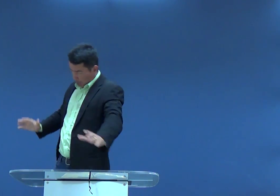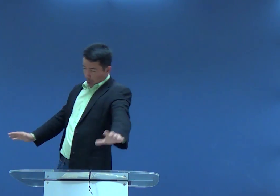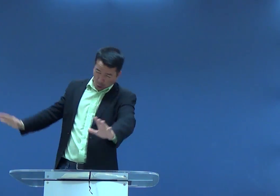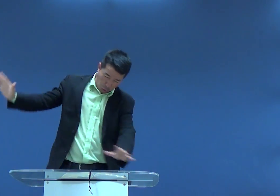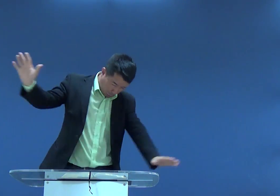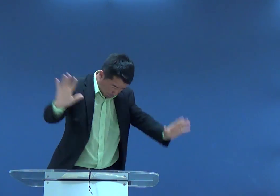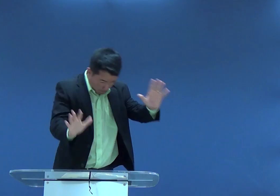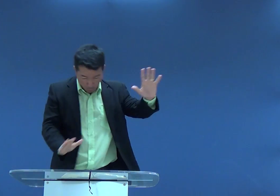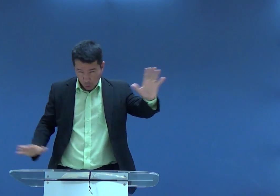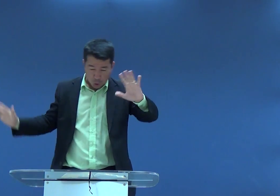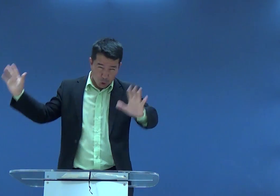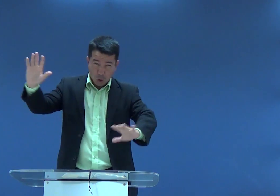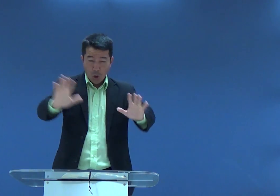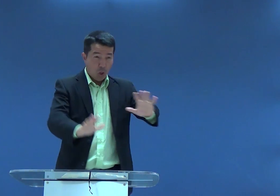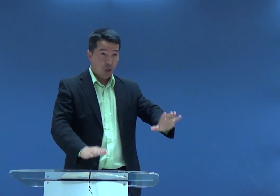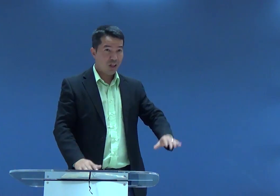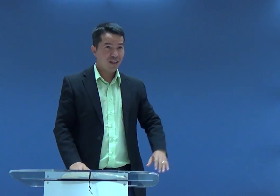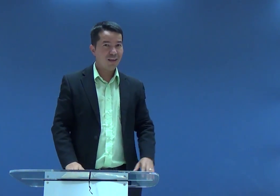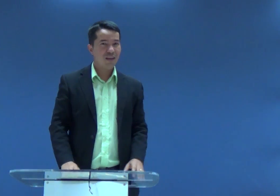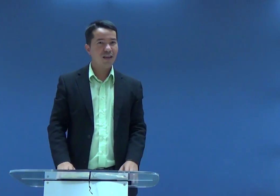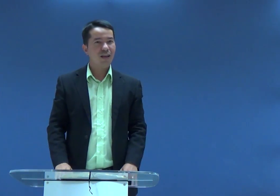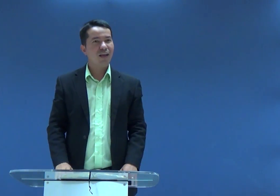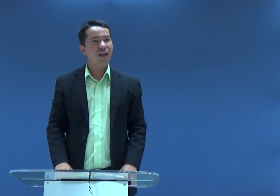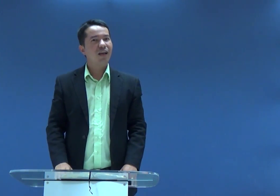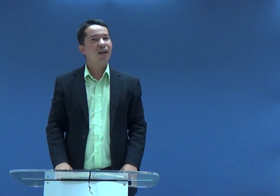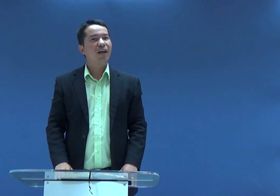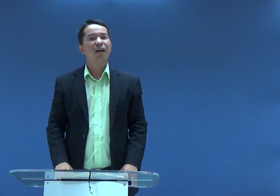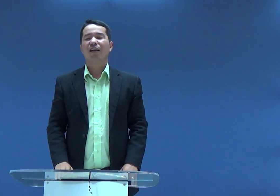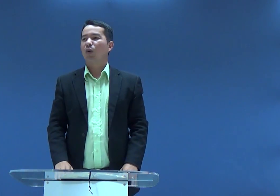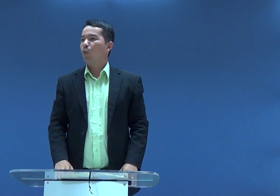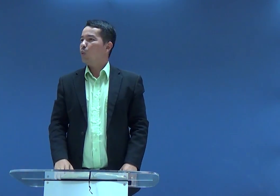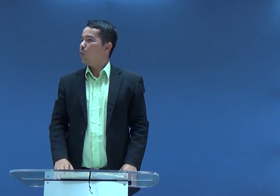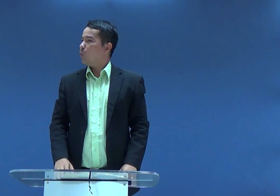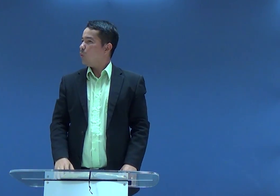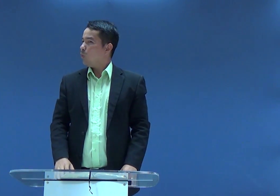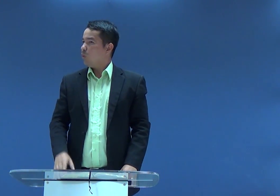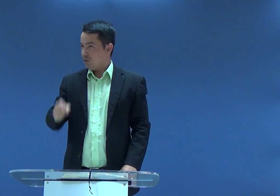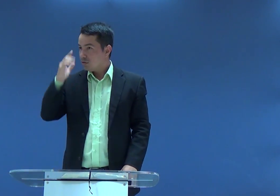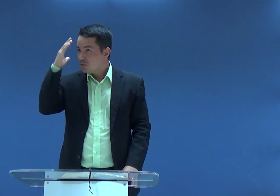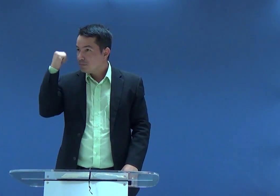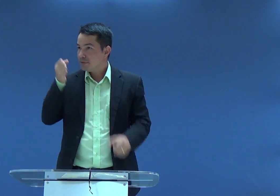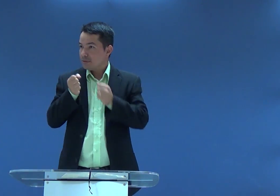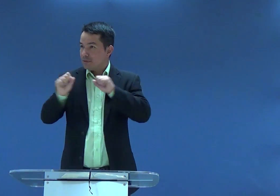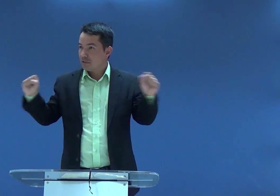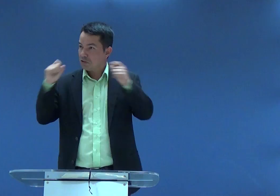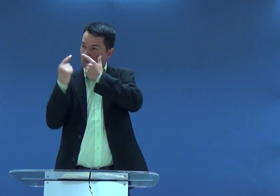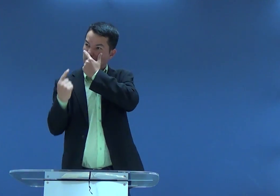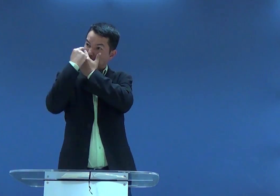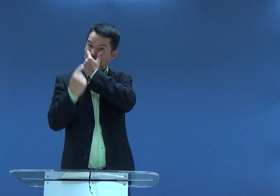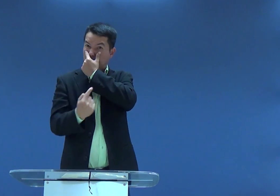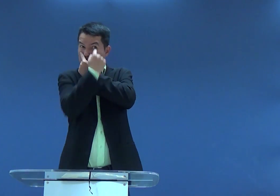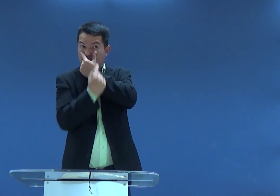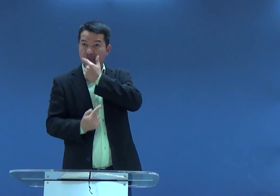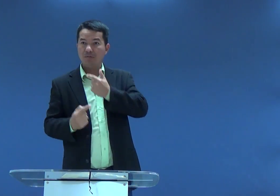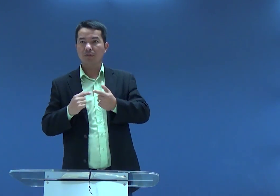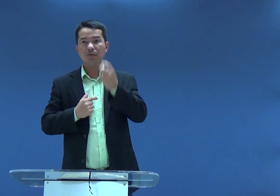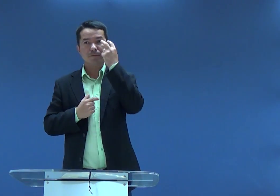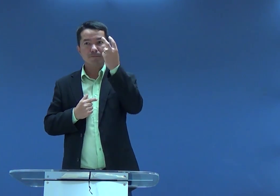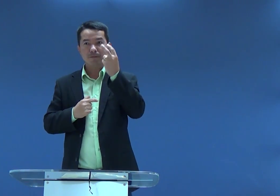Então o passou, ele acabou perdendo a sua força, os filisteus foram cortados, os soldados daquele povo, daquele meio, os soldados